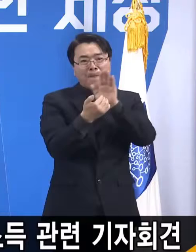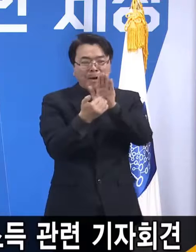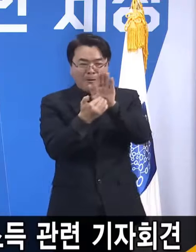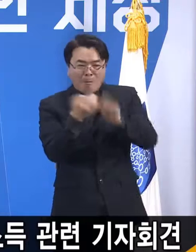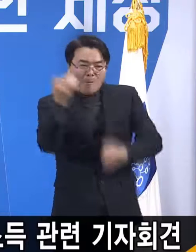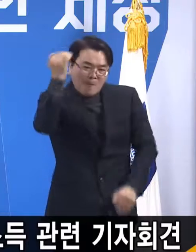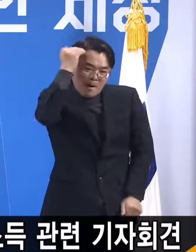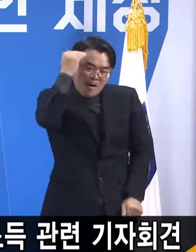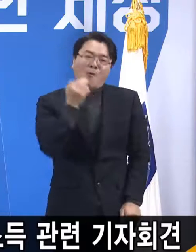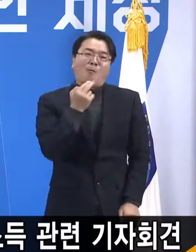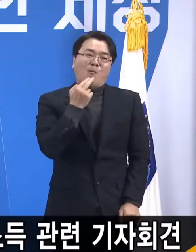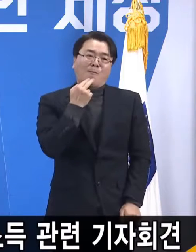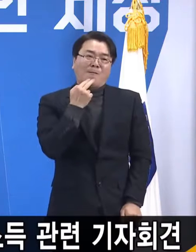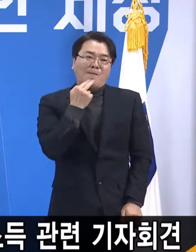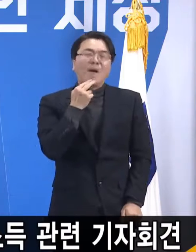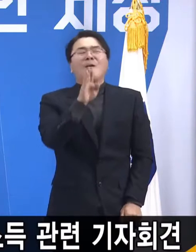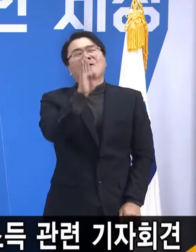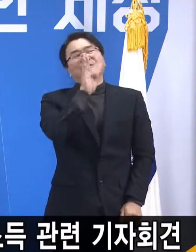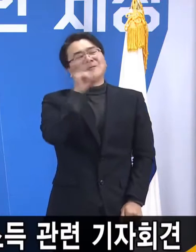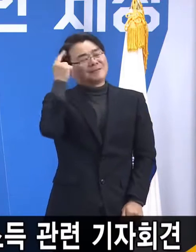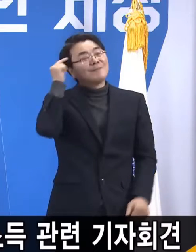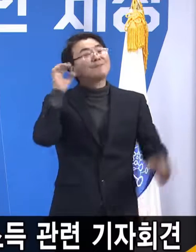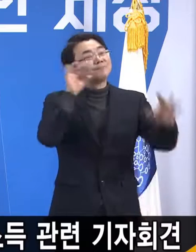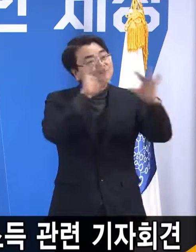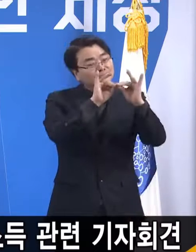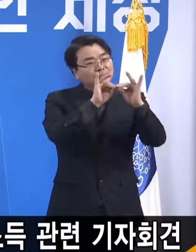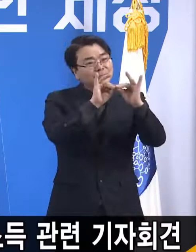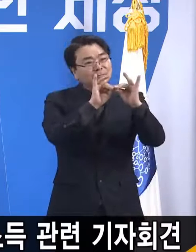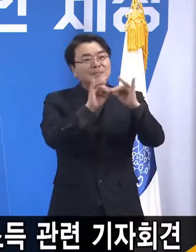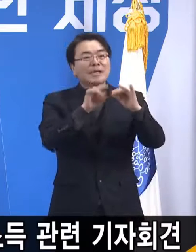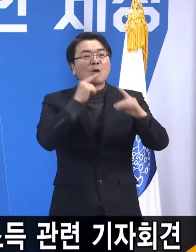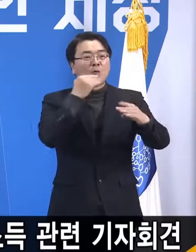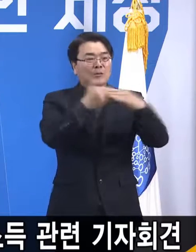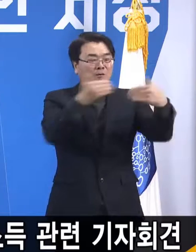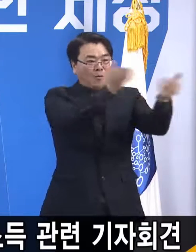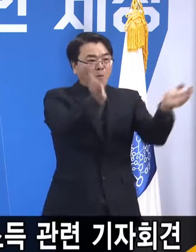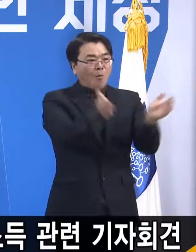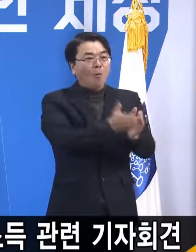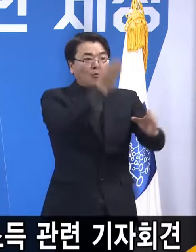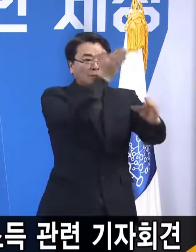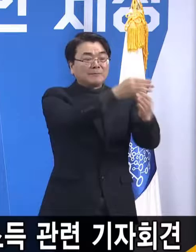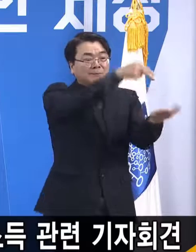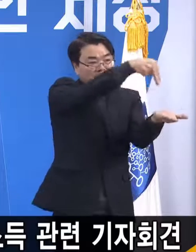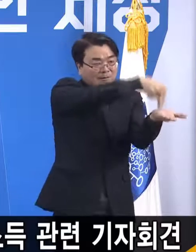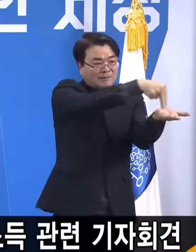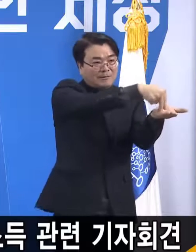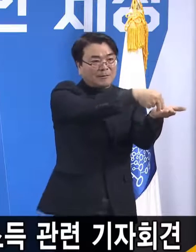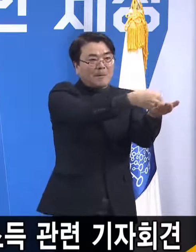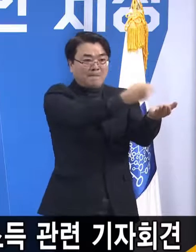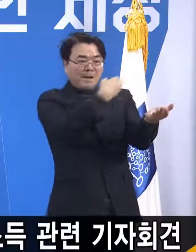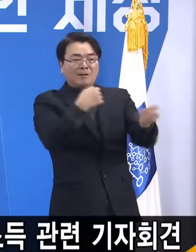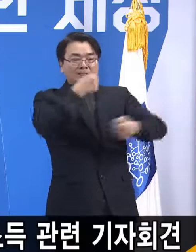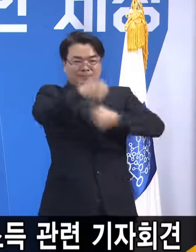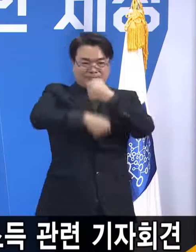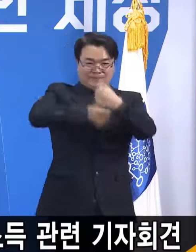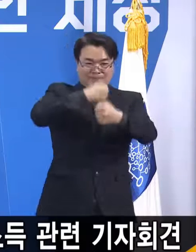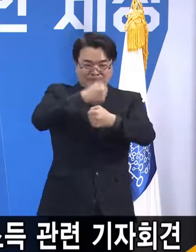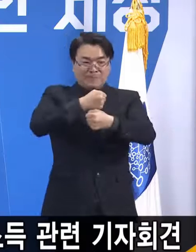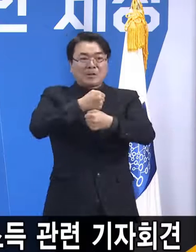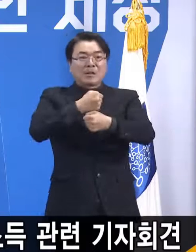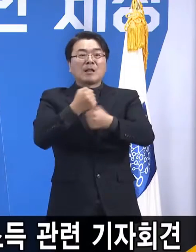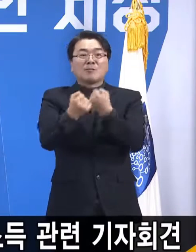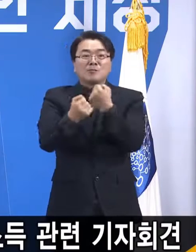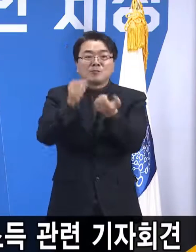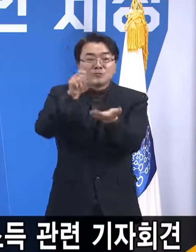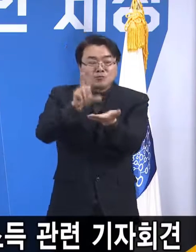된다는 지적은 당연한 것이어서 당의 공식 입장이 자율적으로 시행하되 방역에 장애가 되지 않으면